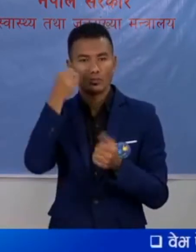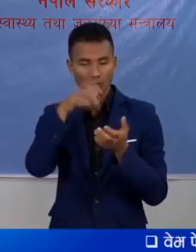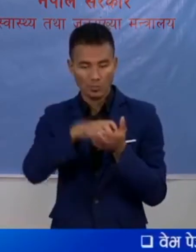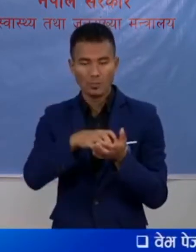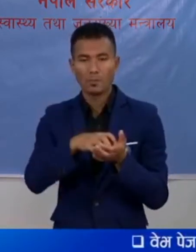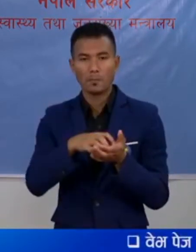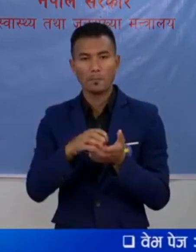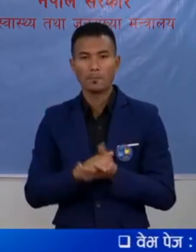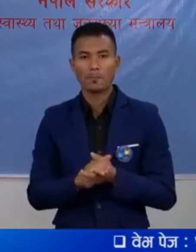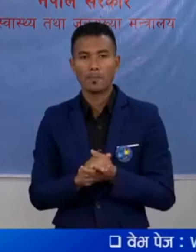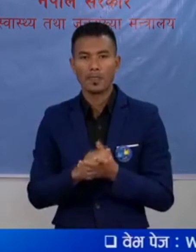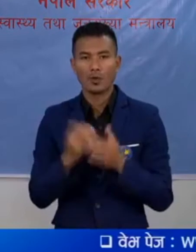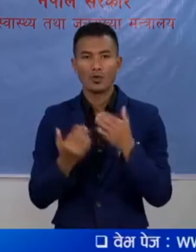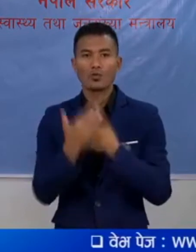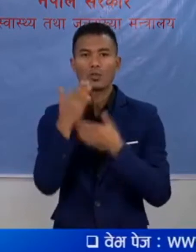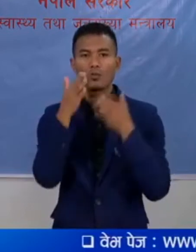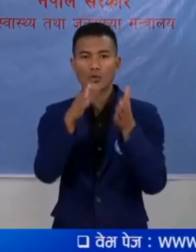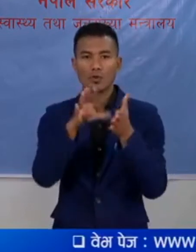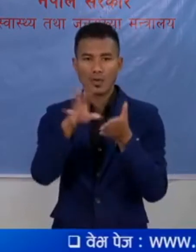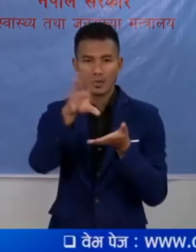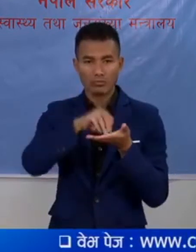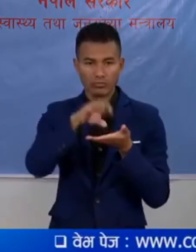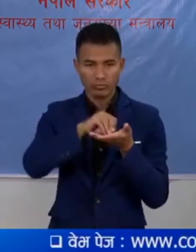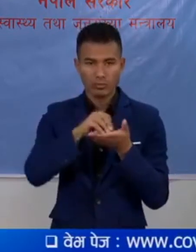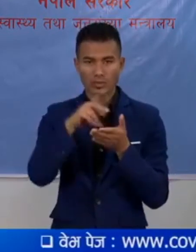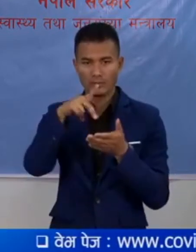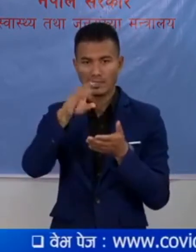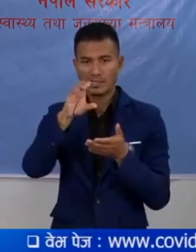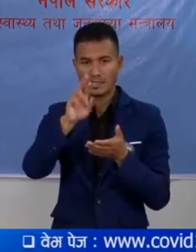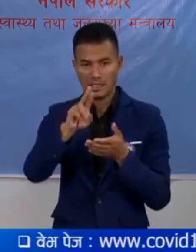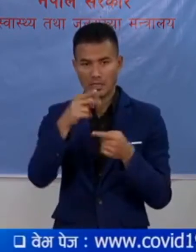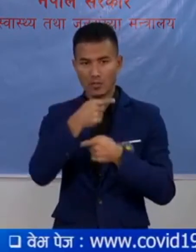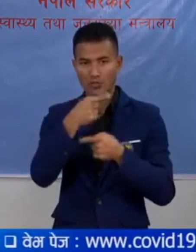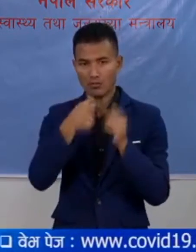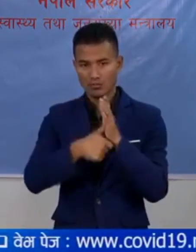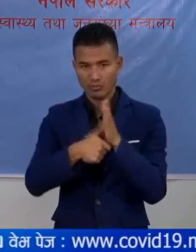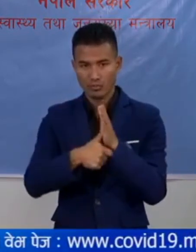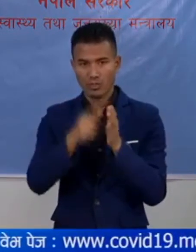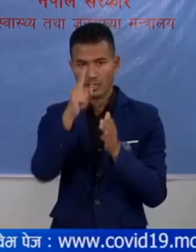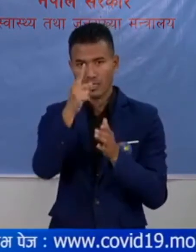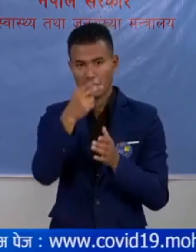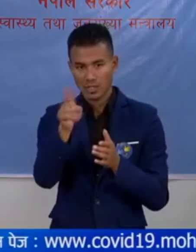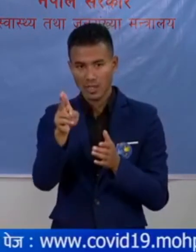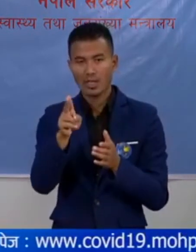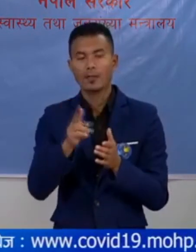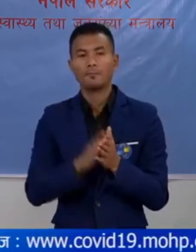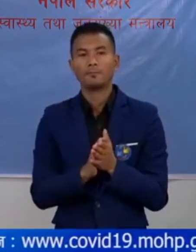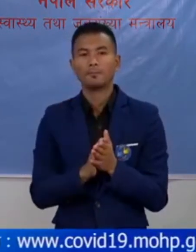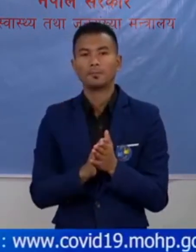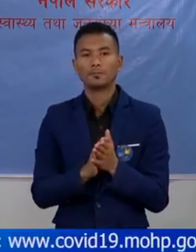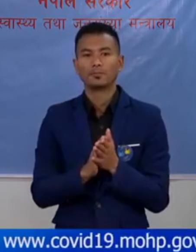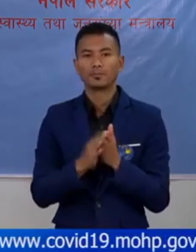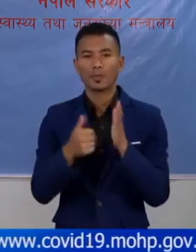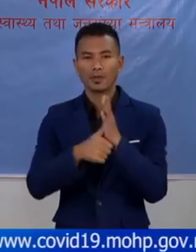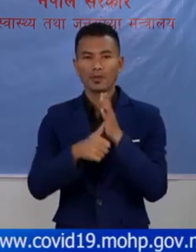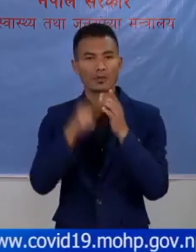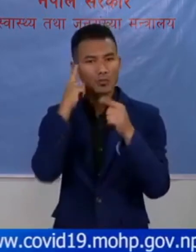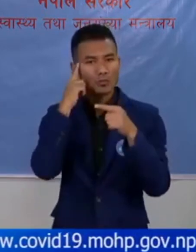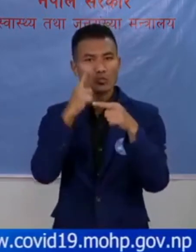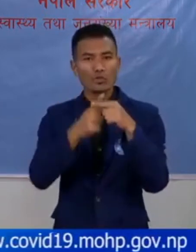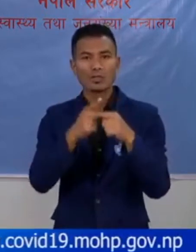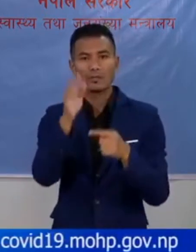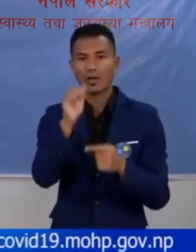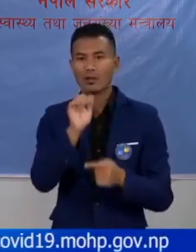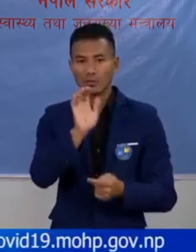उद्य पुर्भाट संक्लन गरियेको PCR नमुना प्रयोक्षेन मा एक जाना को प्रयोक्षेन पोजिटिफ